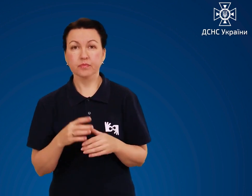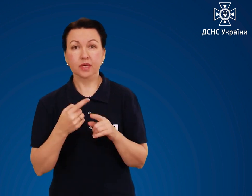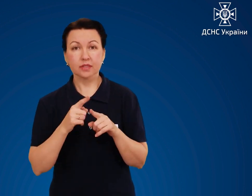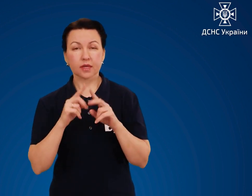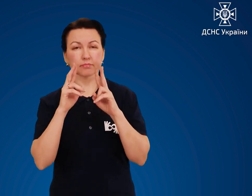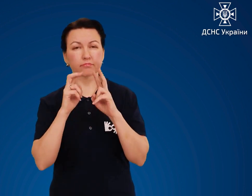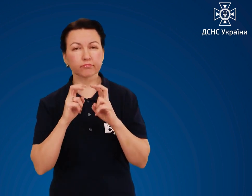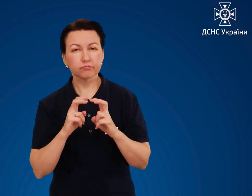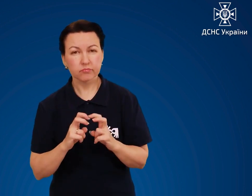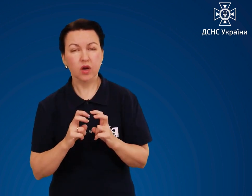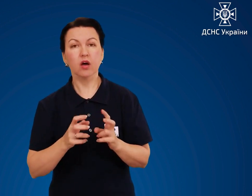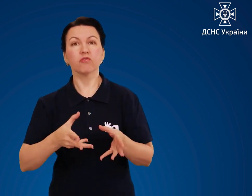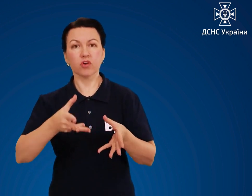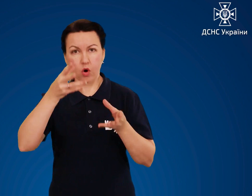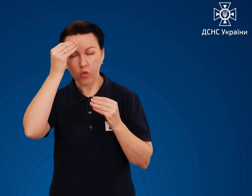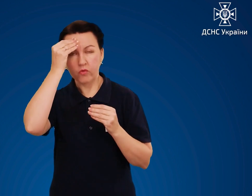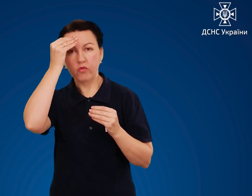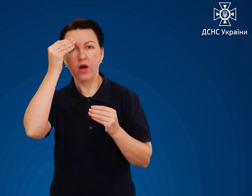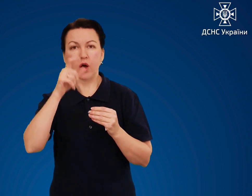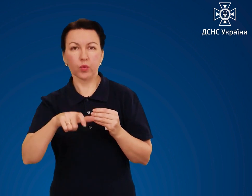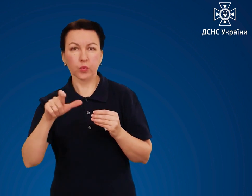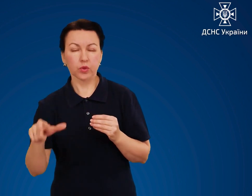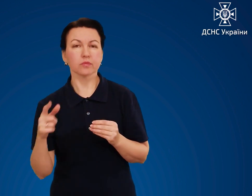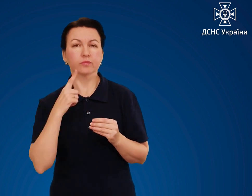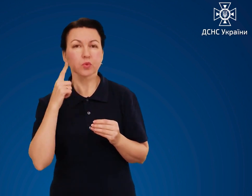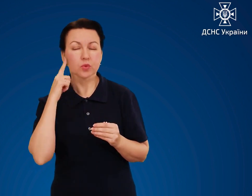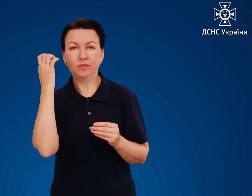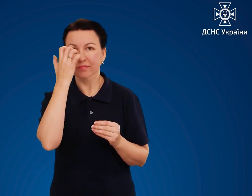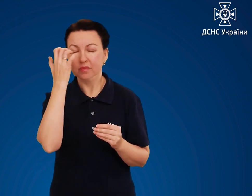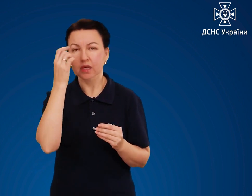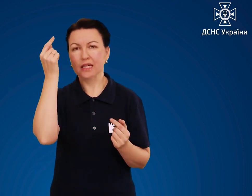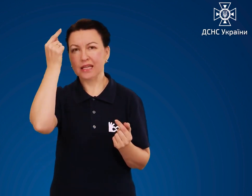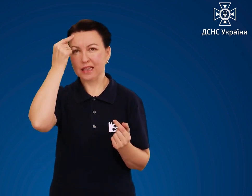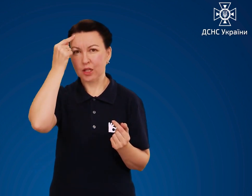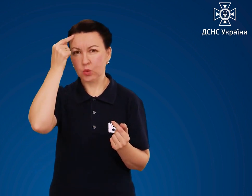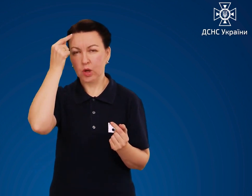і потреби осіб з порушенням слуху, зору та інтелектуальними порушеннями.